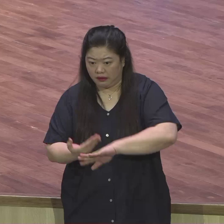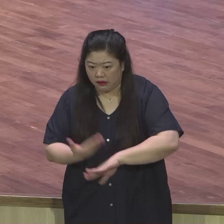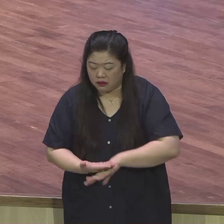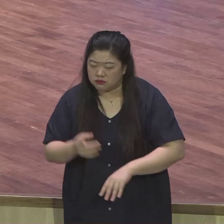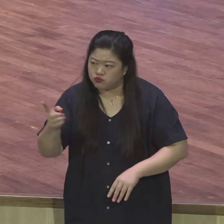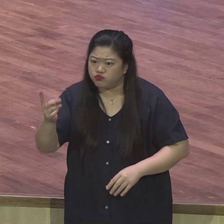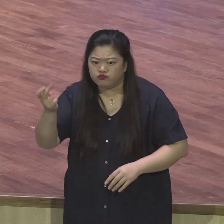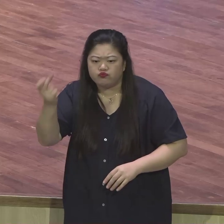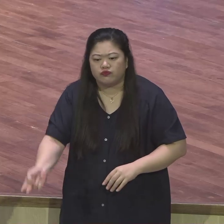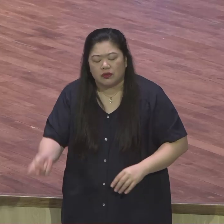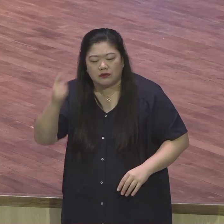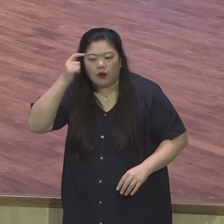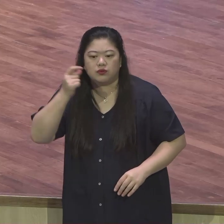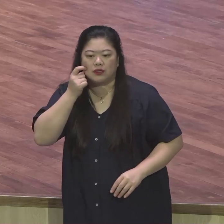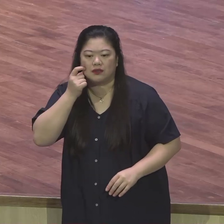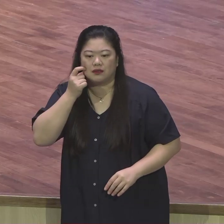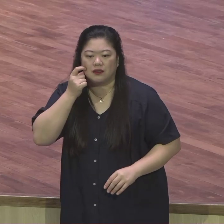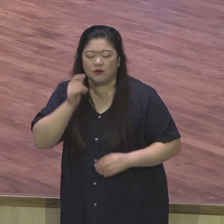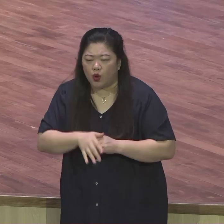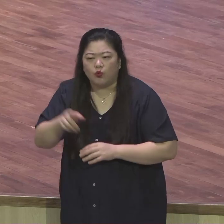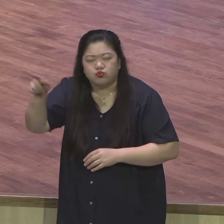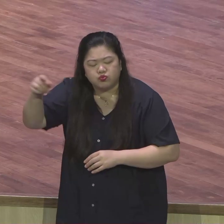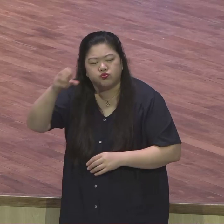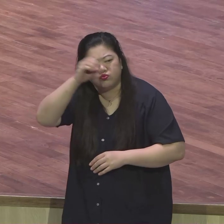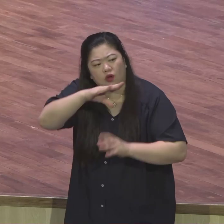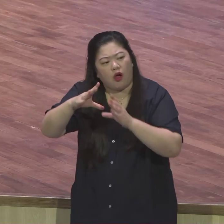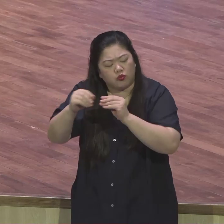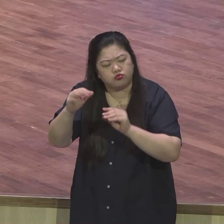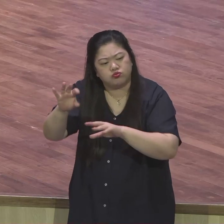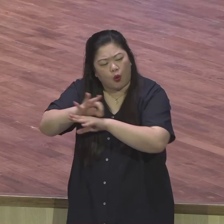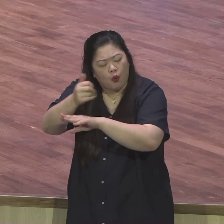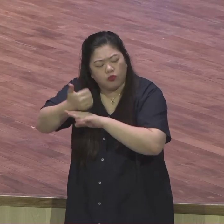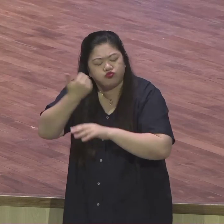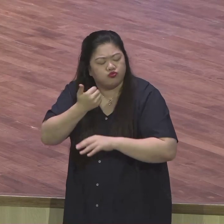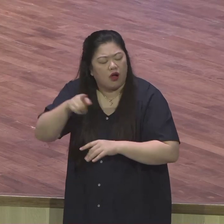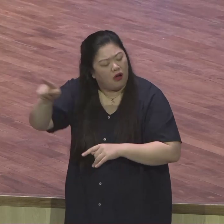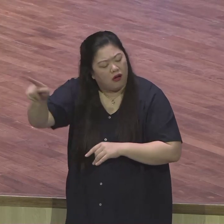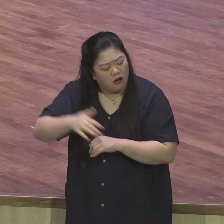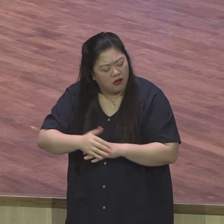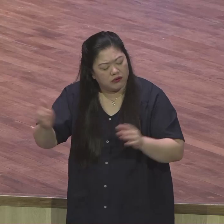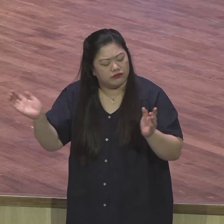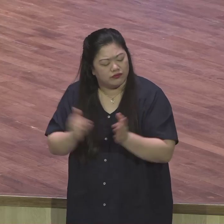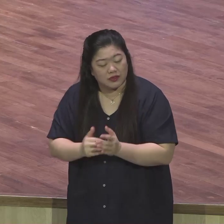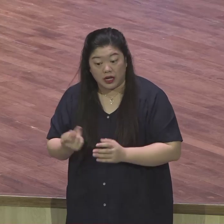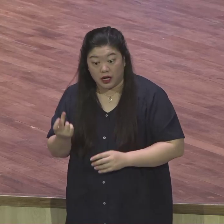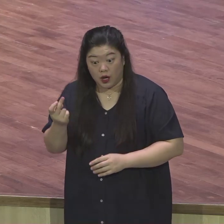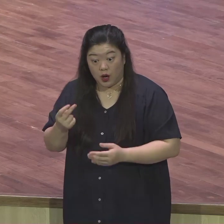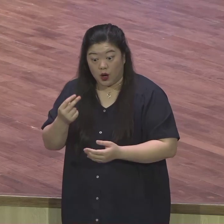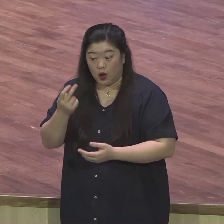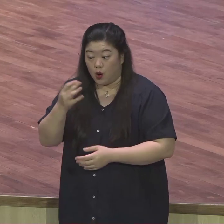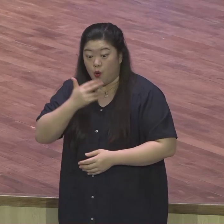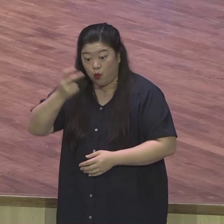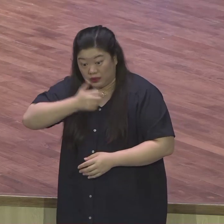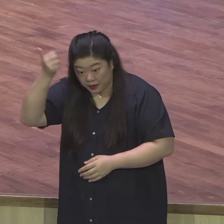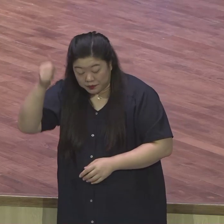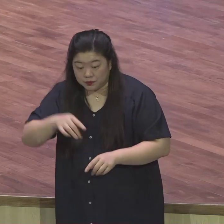장식의 삼칠장에서 꾼 꿈이 있습니다. 그 꿈이 성취되는 장면이 요섭의